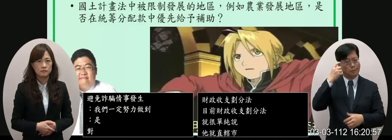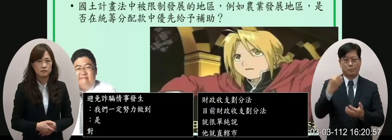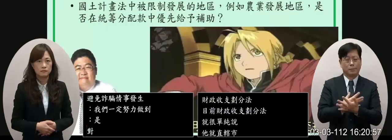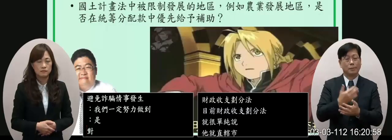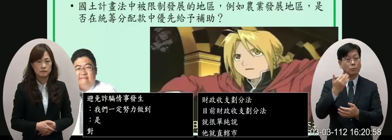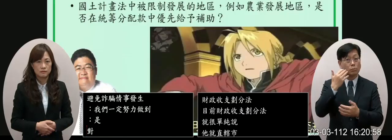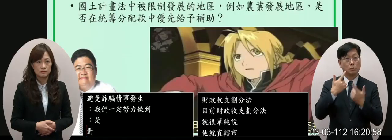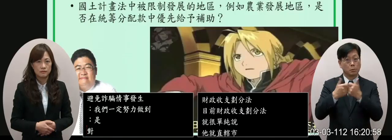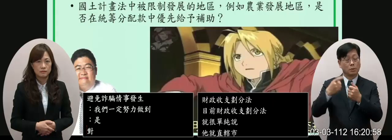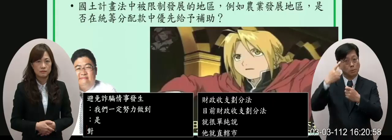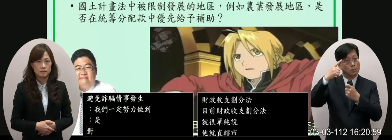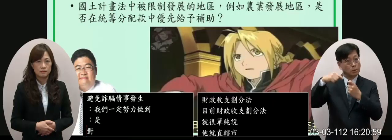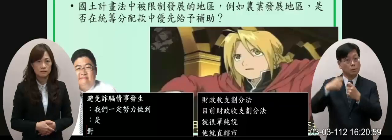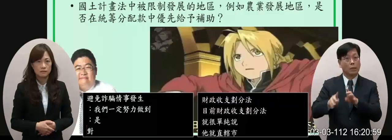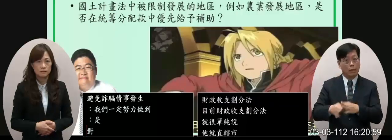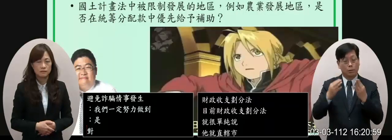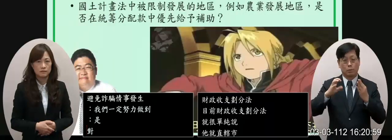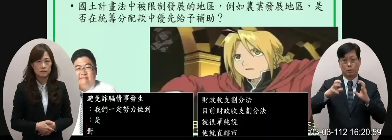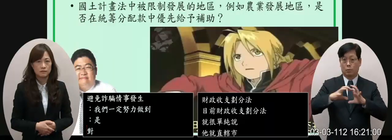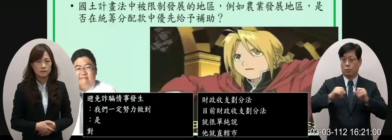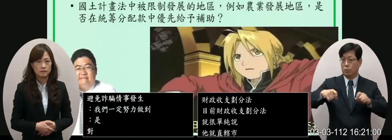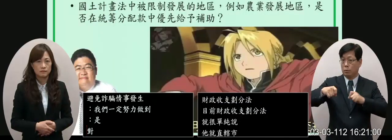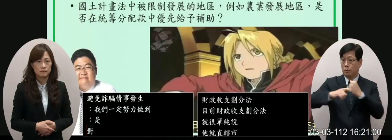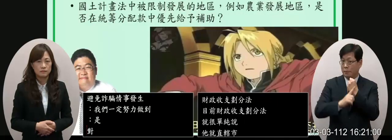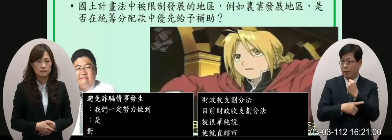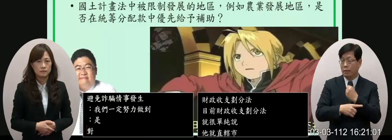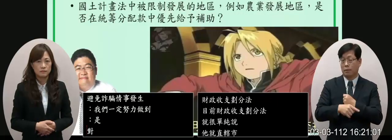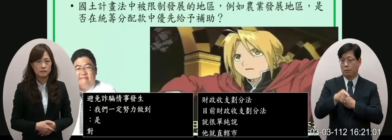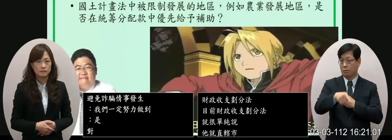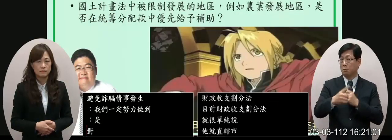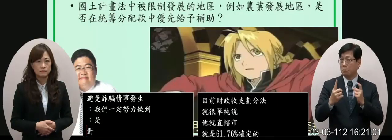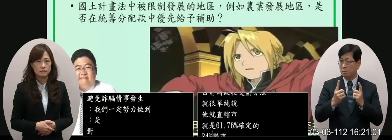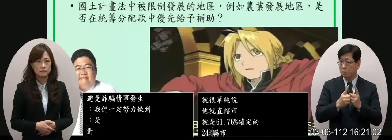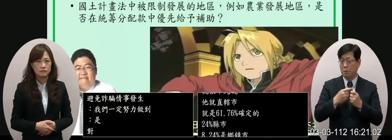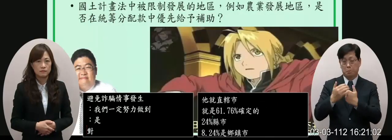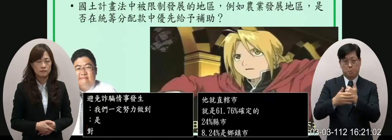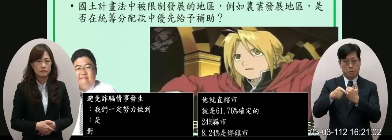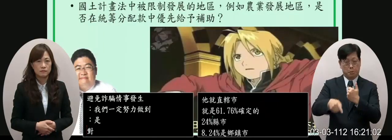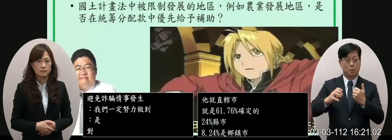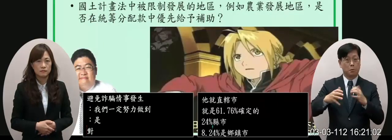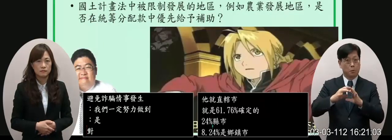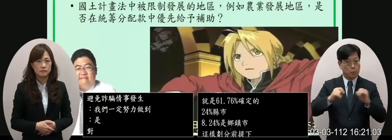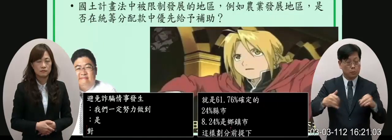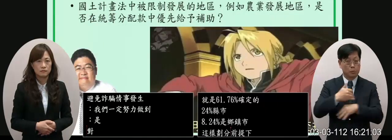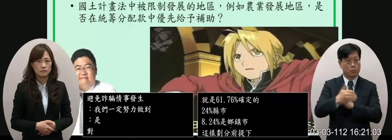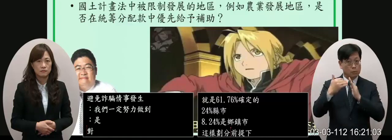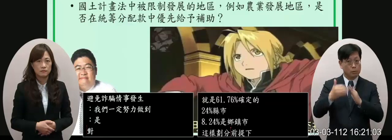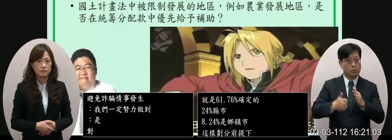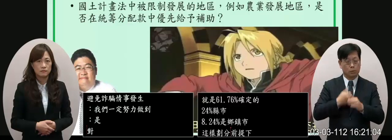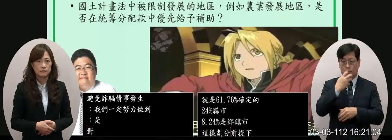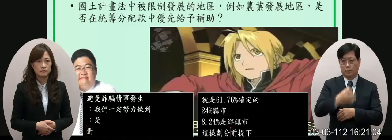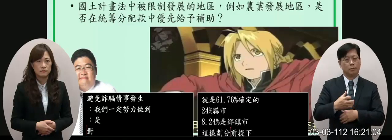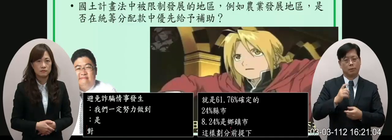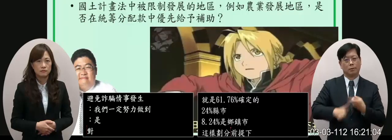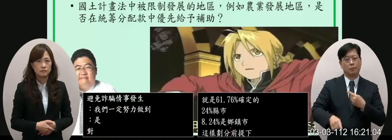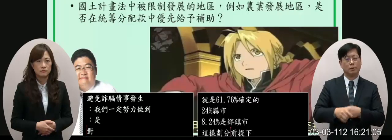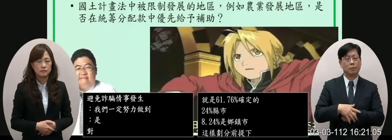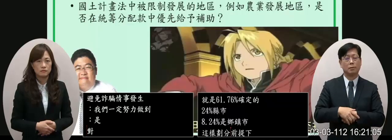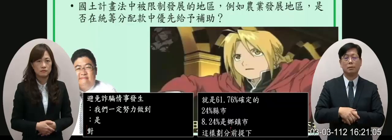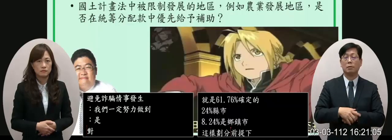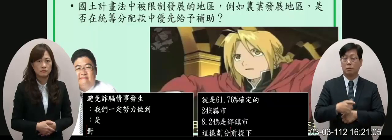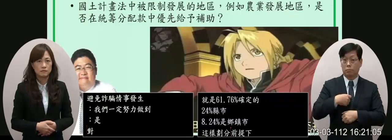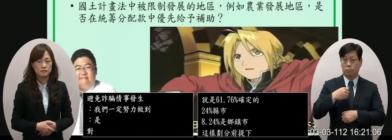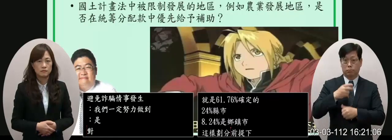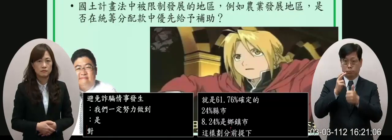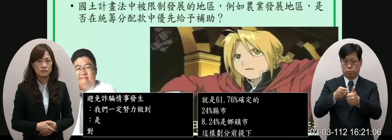搭配明年上路的國土計畫法這個對於守護國土的縣市是相對的不公平那既然